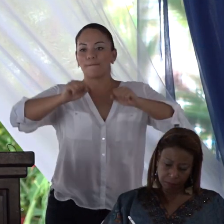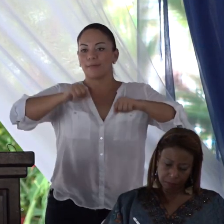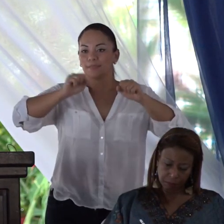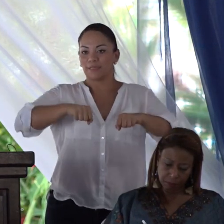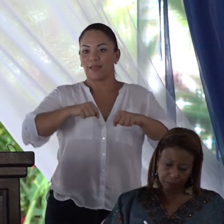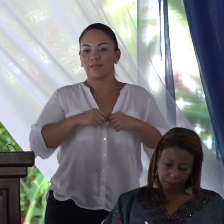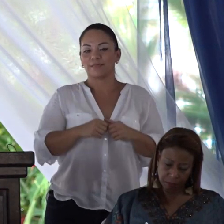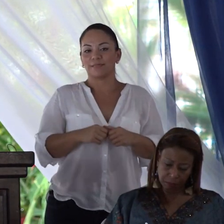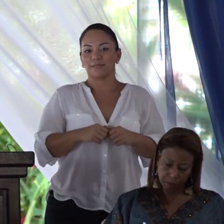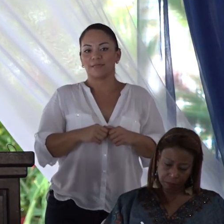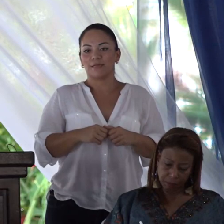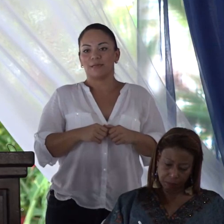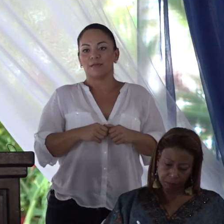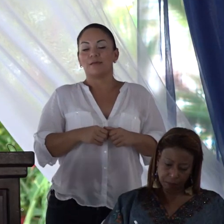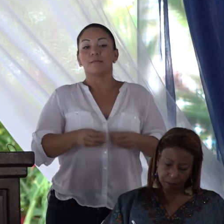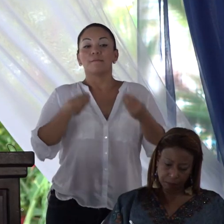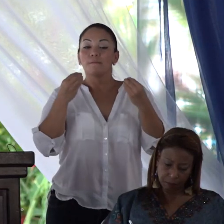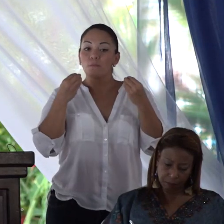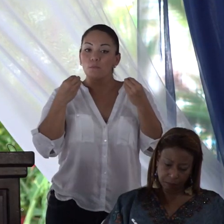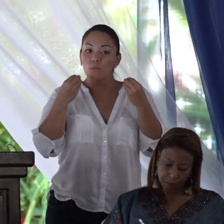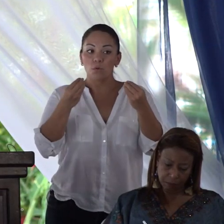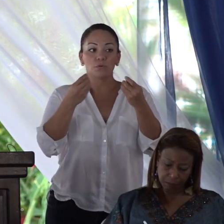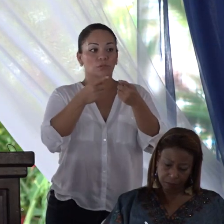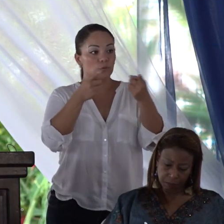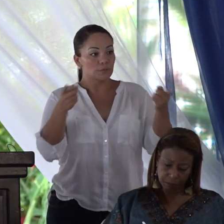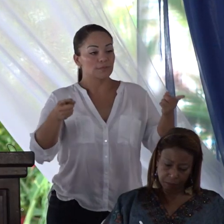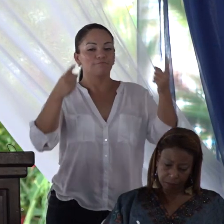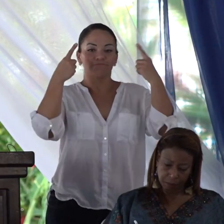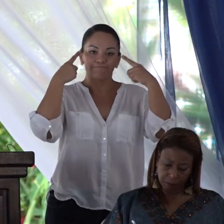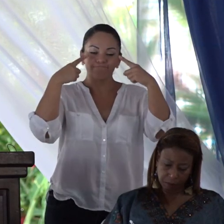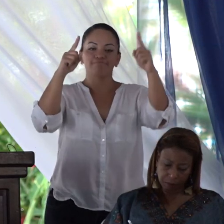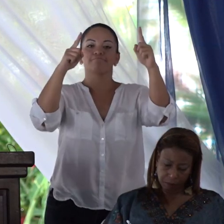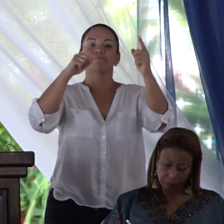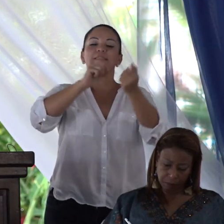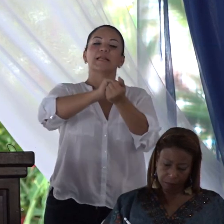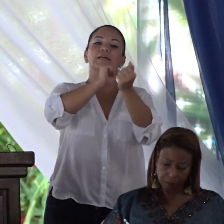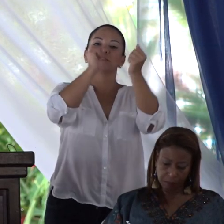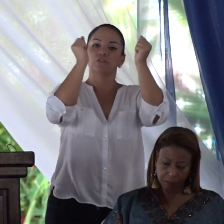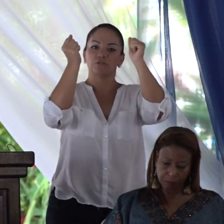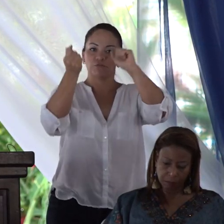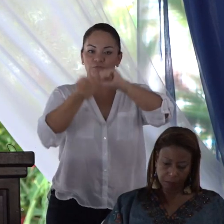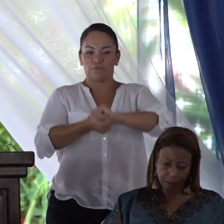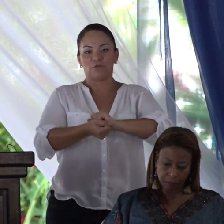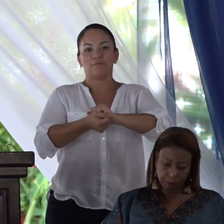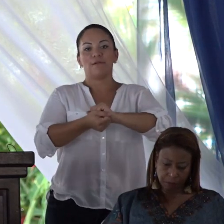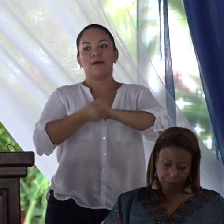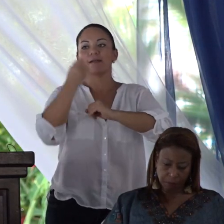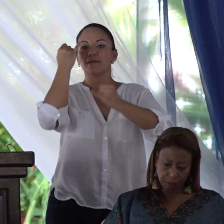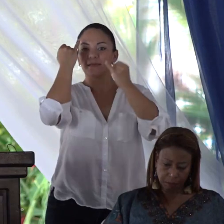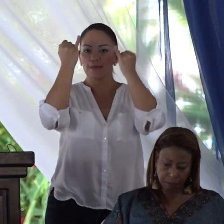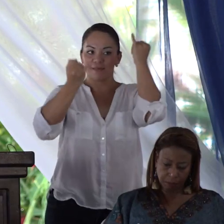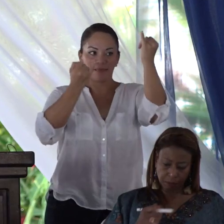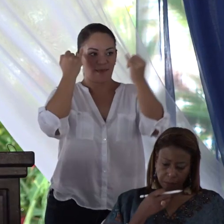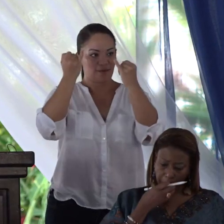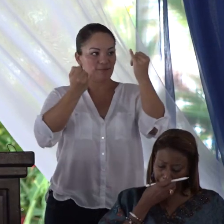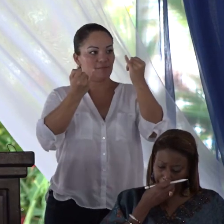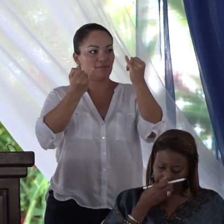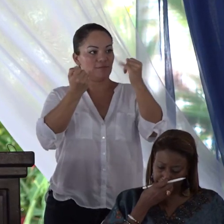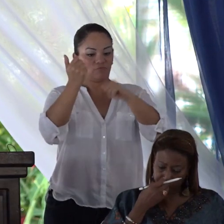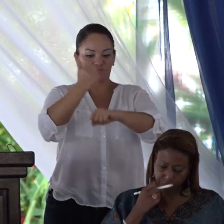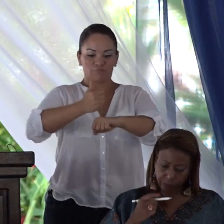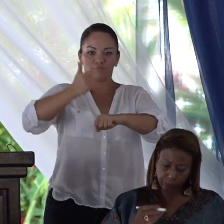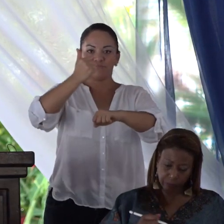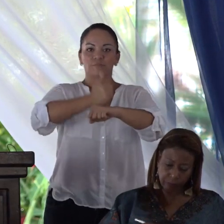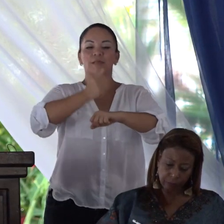y muchas han logrado transformar ideas en en los emprendimientos.